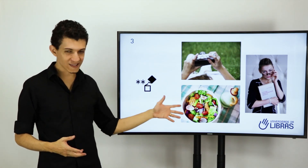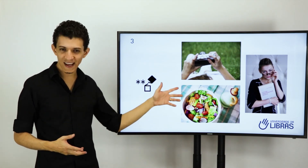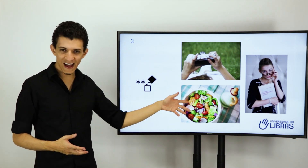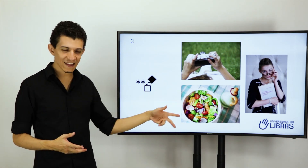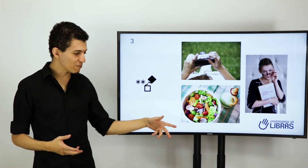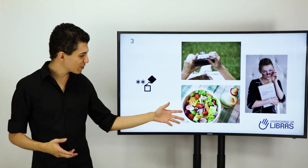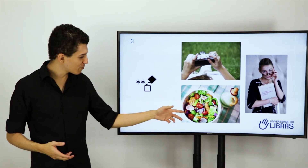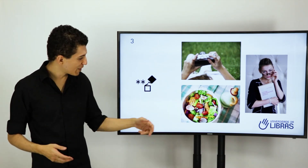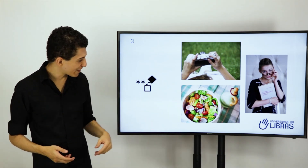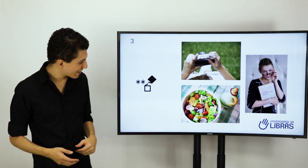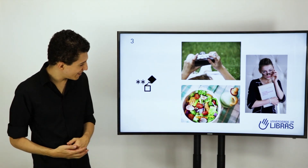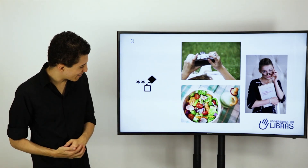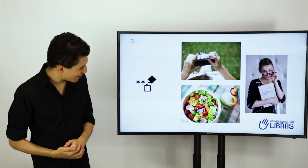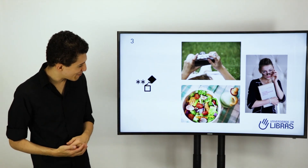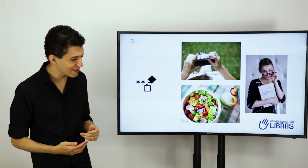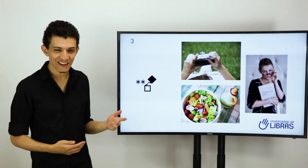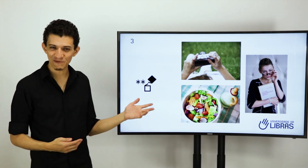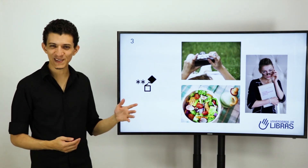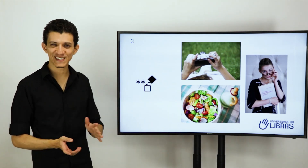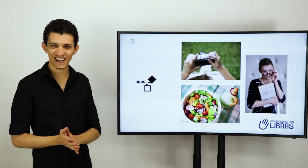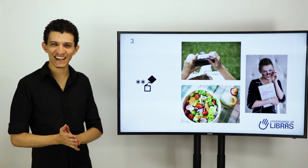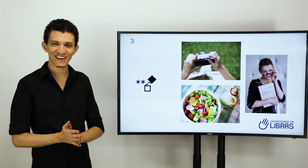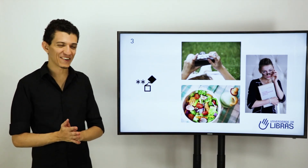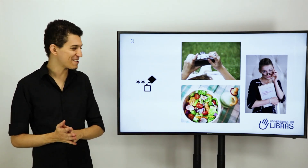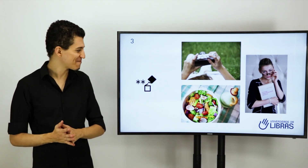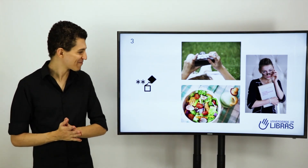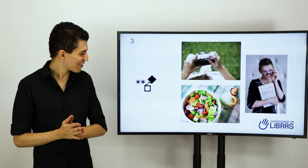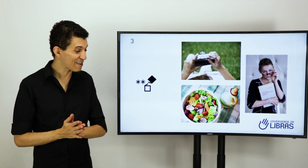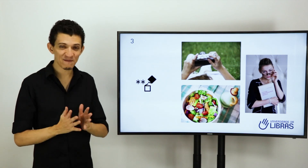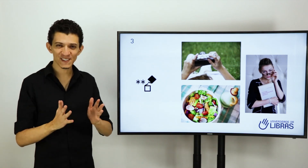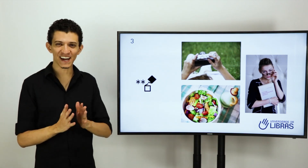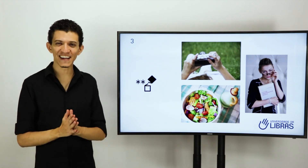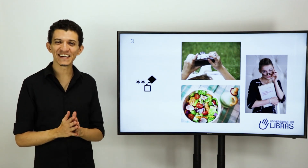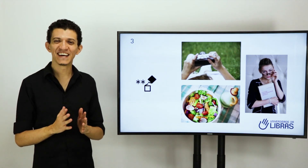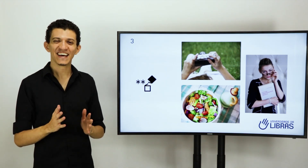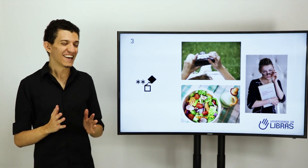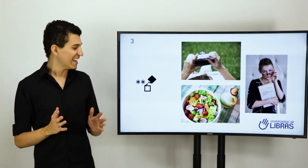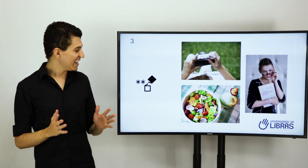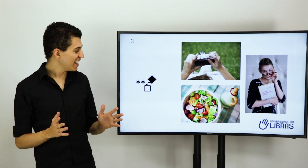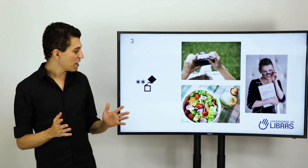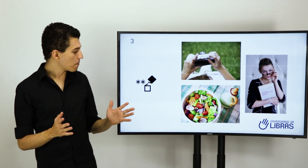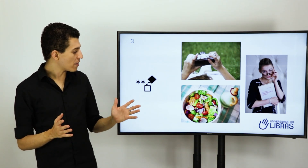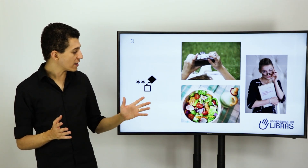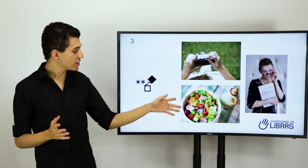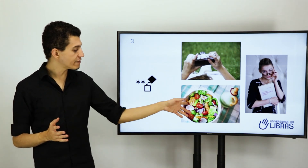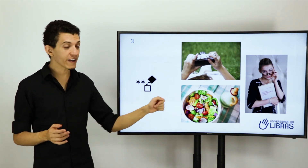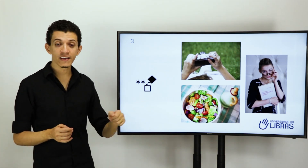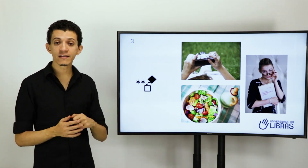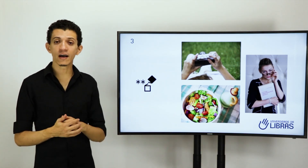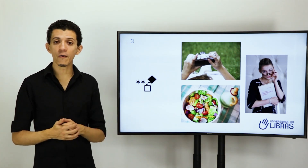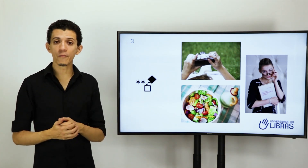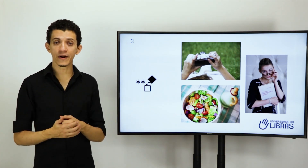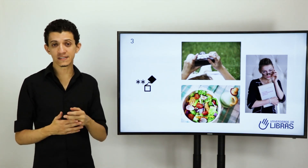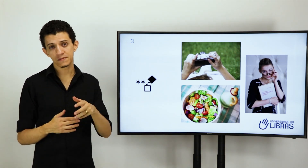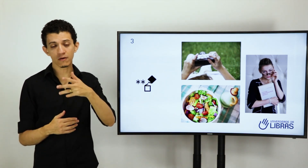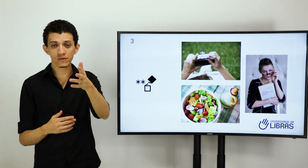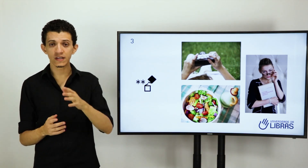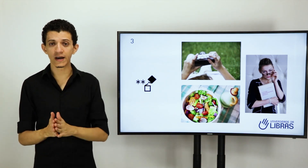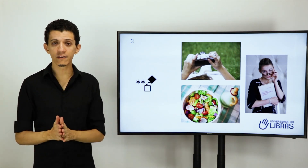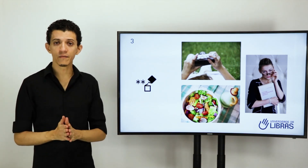salada muito bonita aqui. Deu vontade de comer essa salada agora. Amo salada. E a gente vê aqui então, por exemplo, está cozinhando.